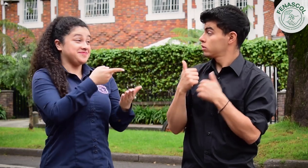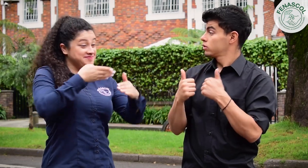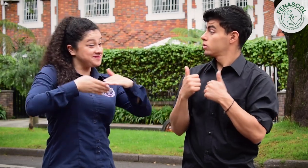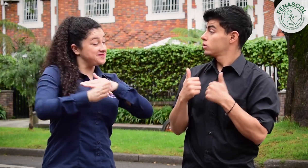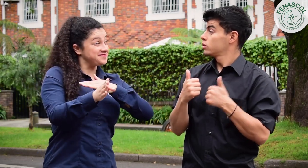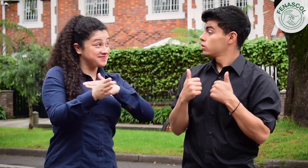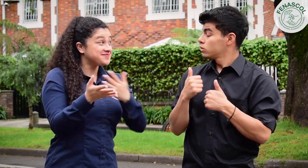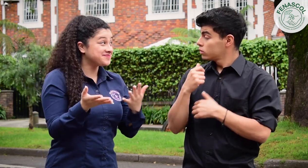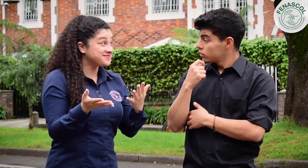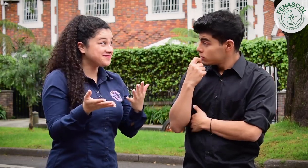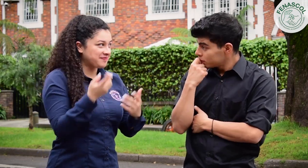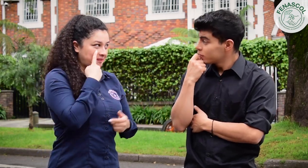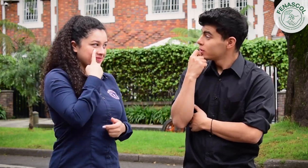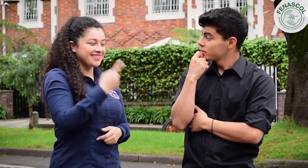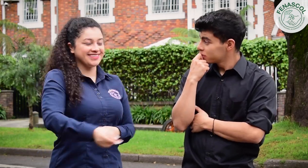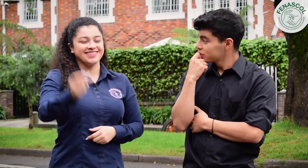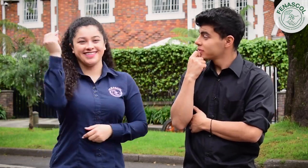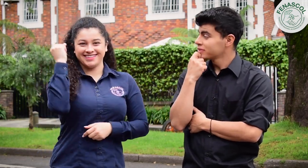Así puedes ingresar. Mira. Mira.